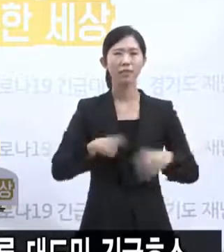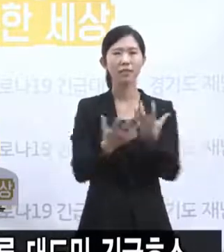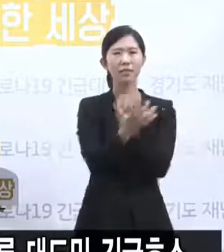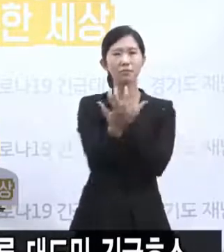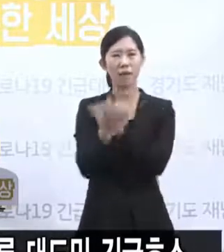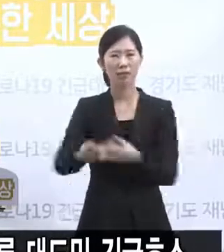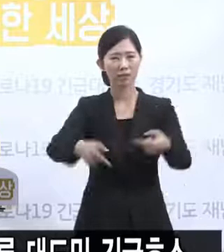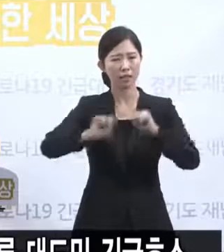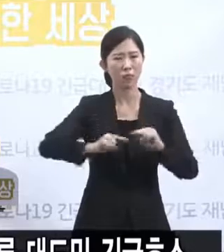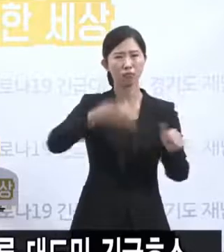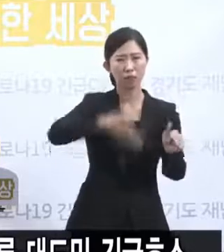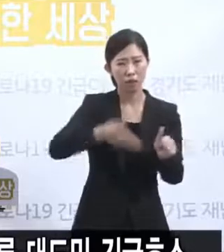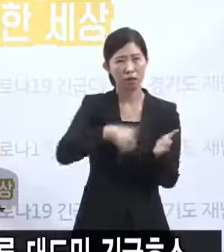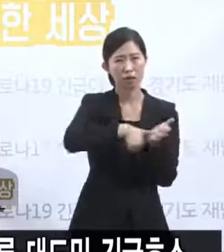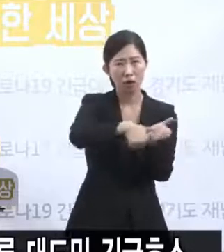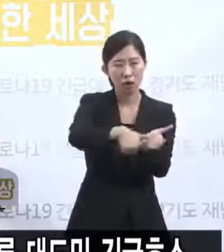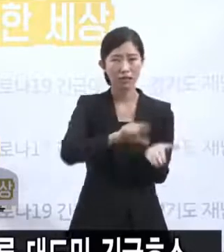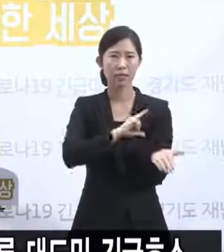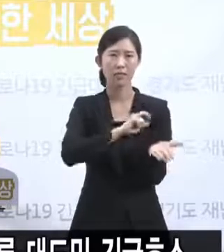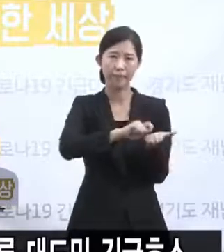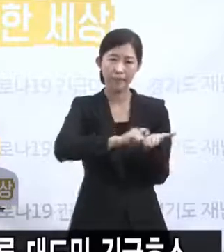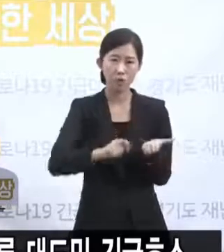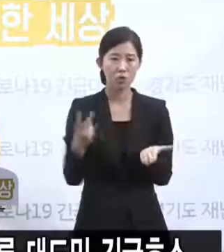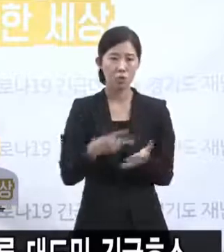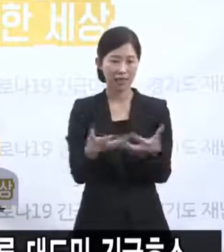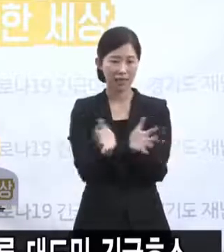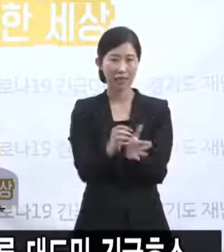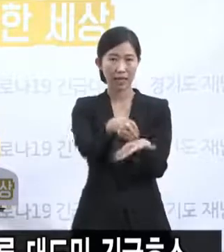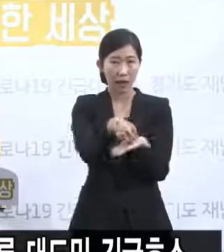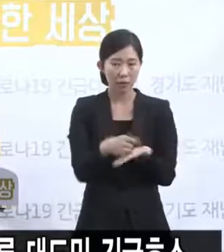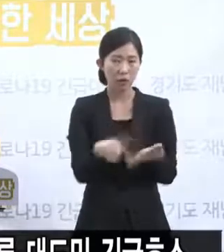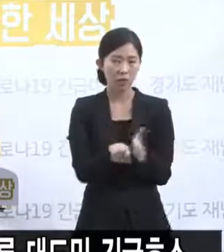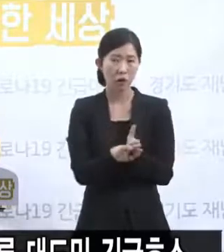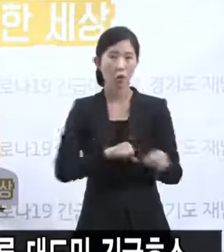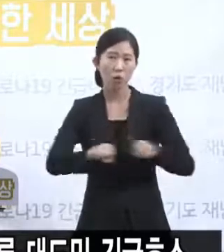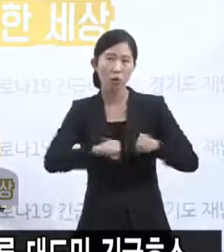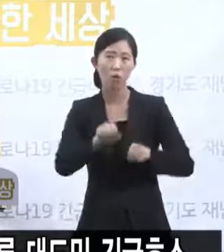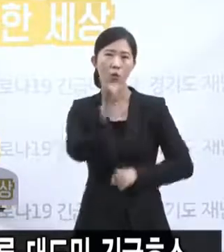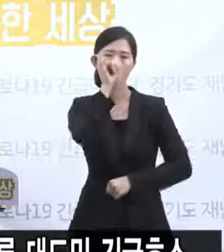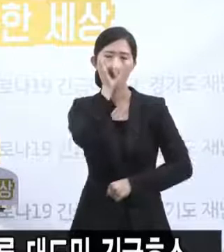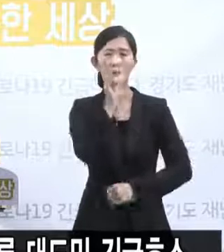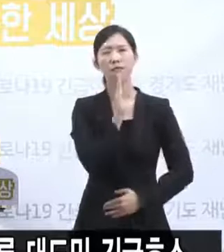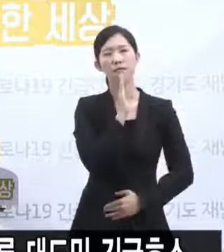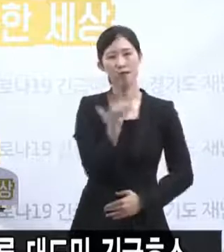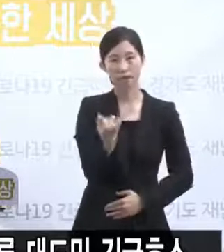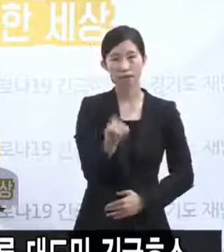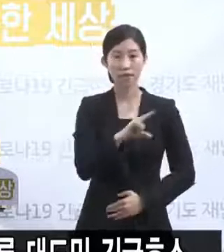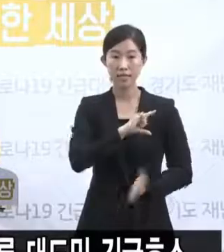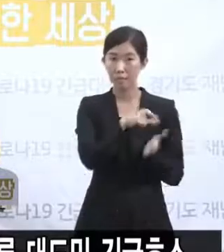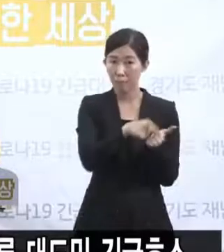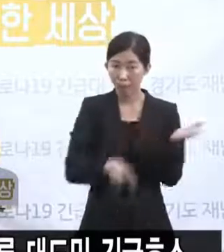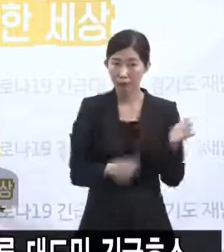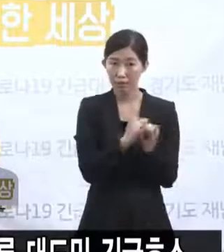서명 또는 특정 단체 가입 서명 활동이 있었는데 그 서명을 받은 사람들이 지금